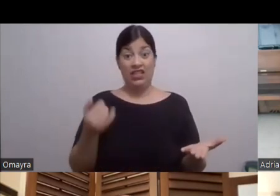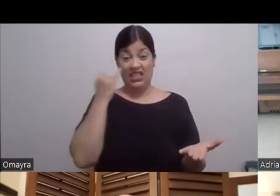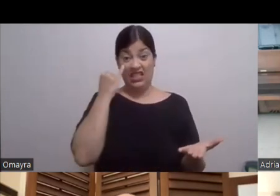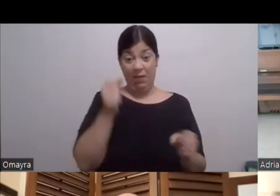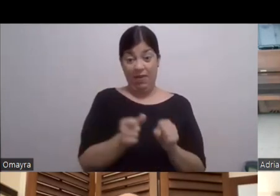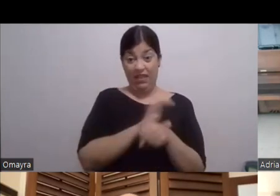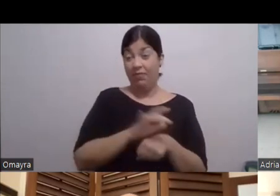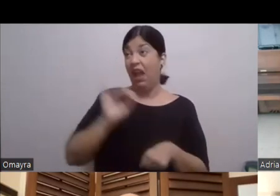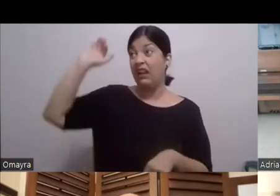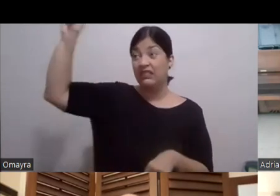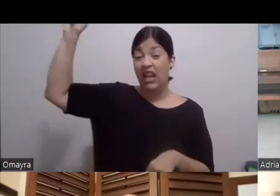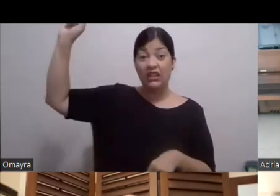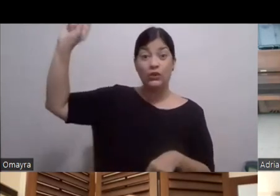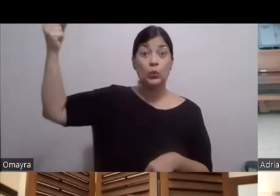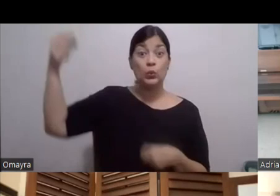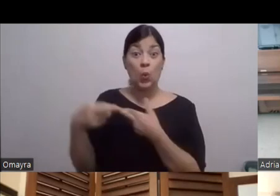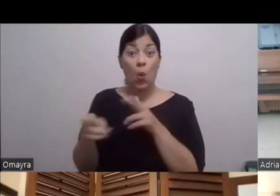yo que soy Un animal callejero